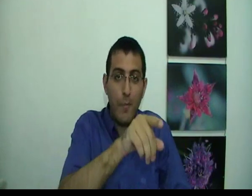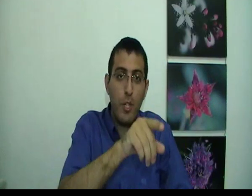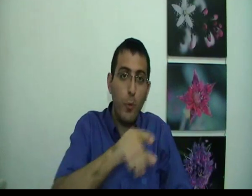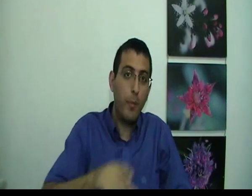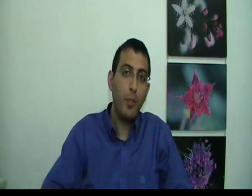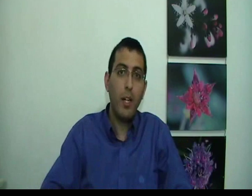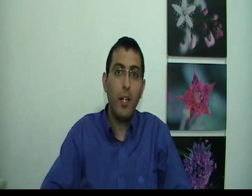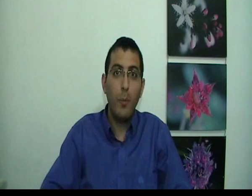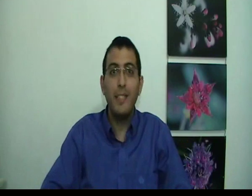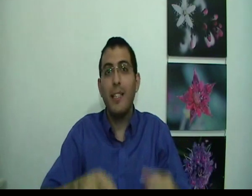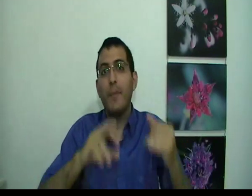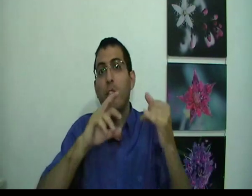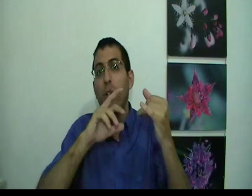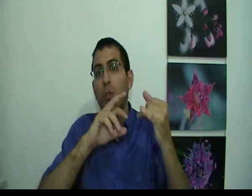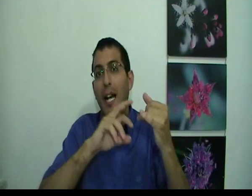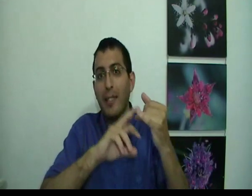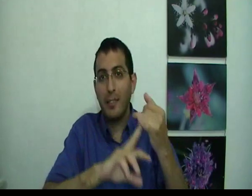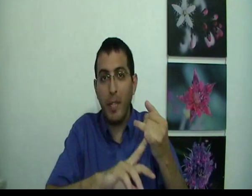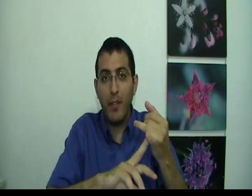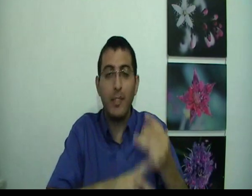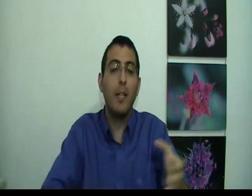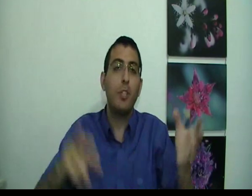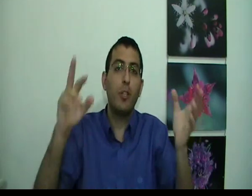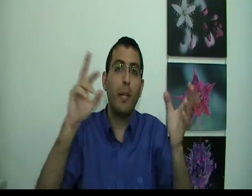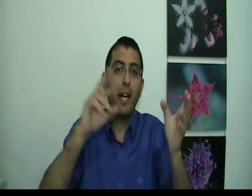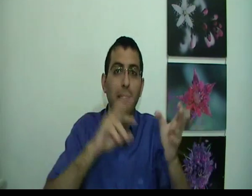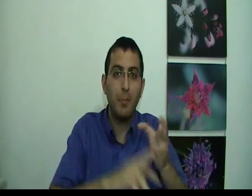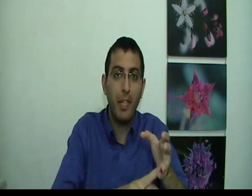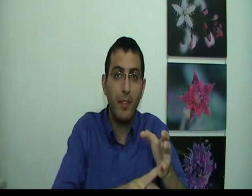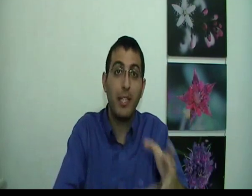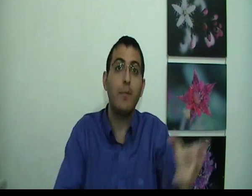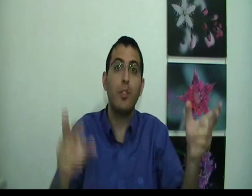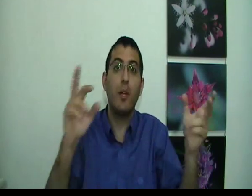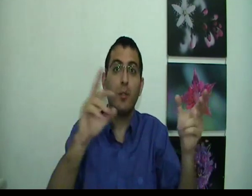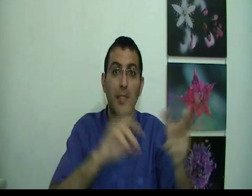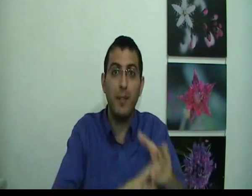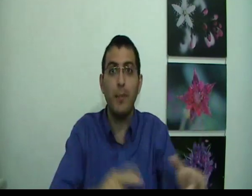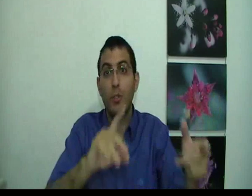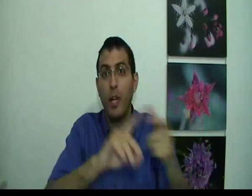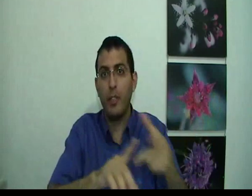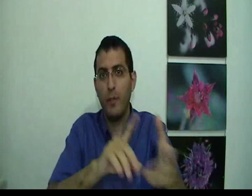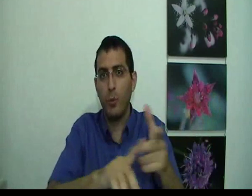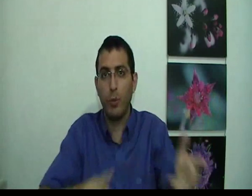שמולו בתוך החלום זה אדם שיש לו תודעה עצמית וזה אדם שיש לו בחירה עצמית לו רצון עצמי, אדם שיש לו רגשות ותחושות,